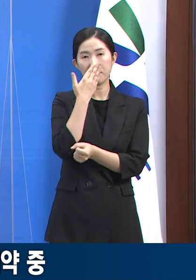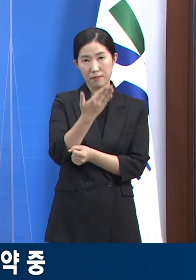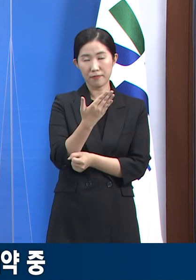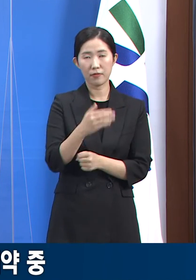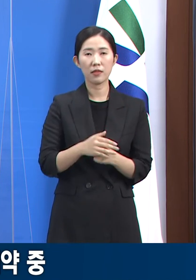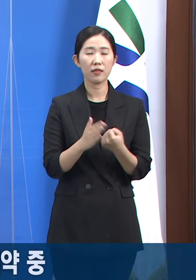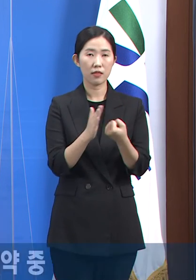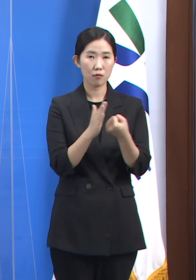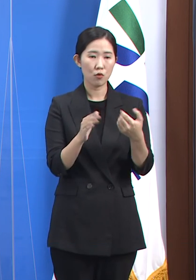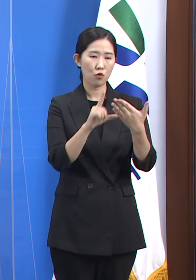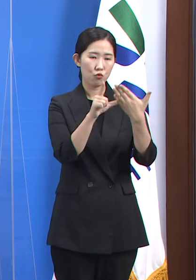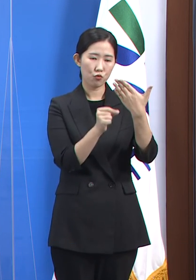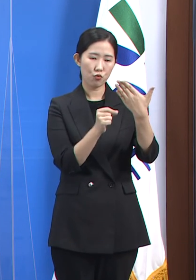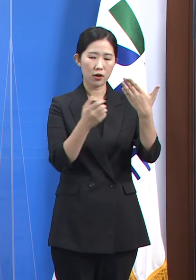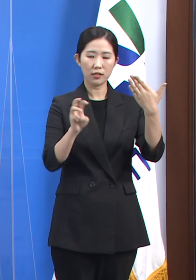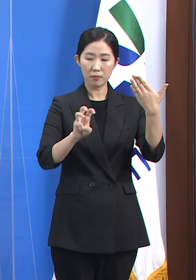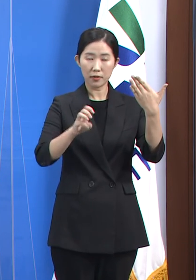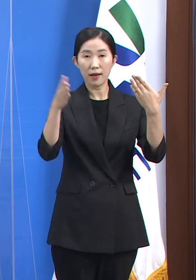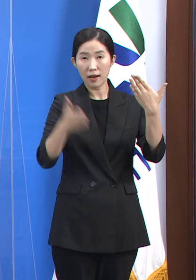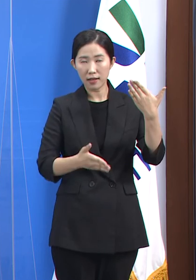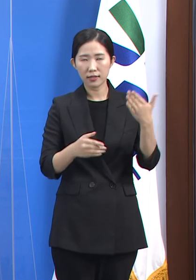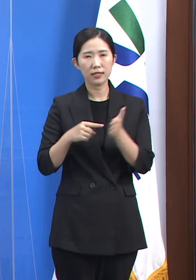예방접종 사이트에서 가능합니다.